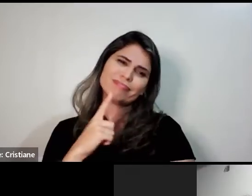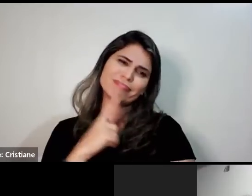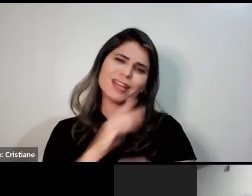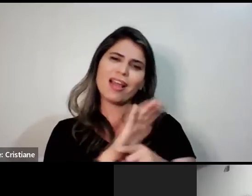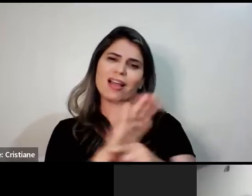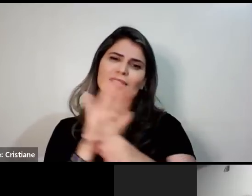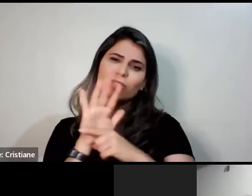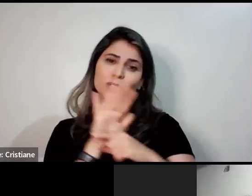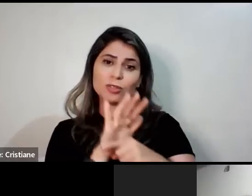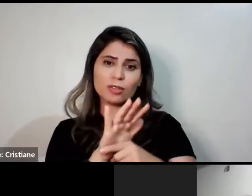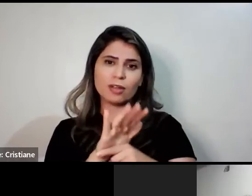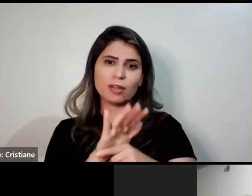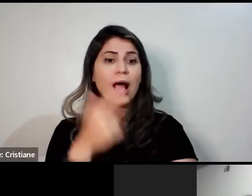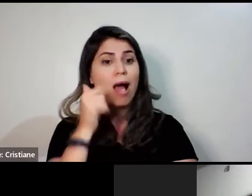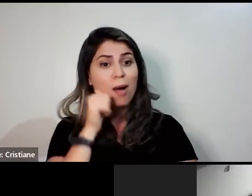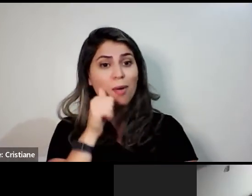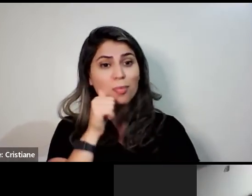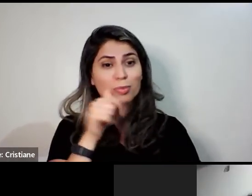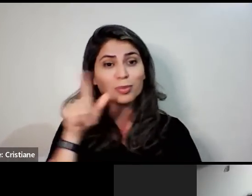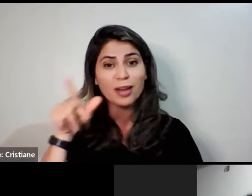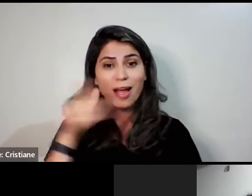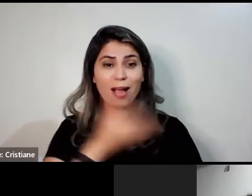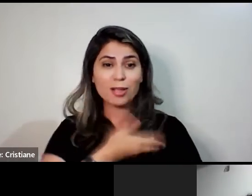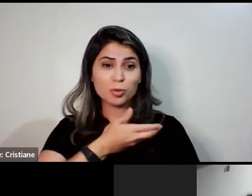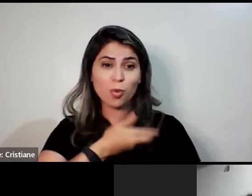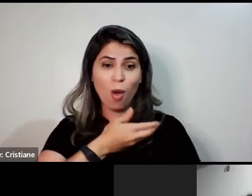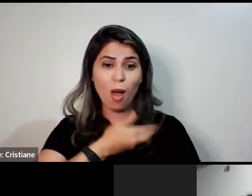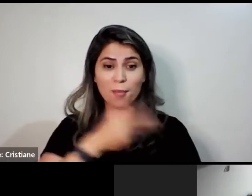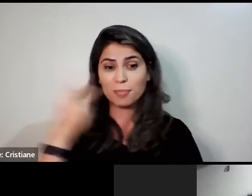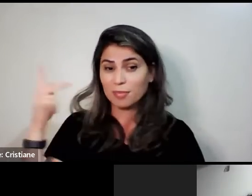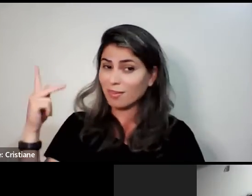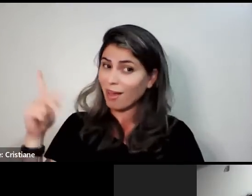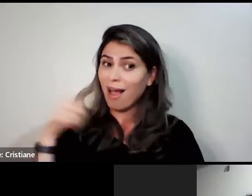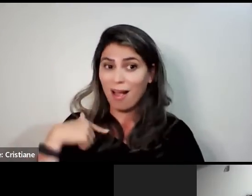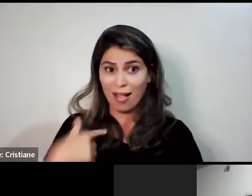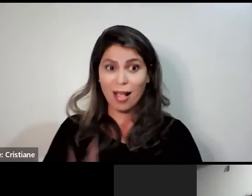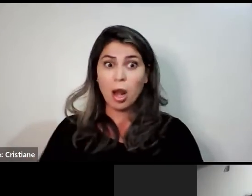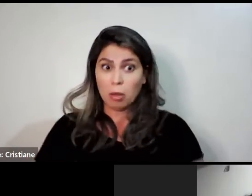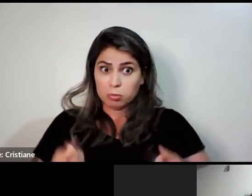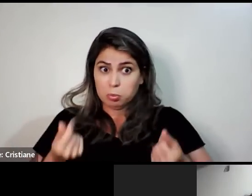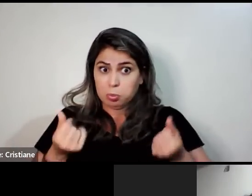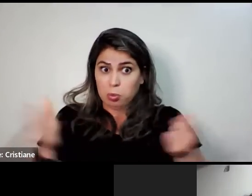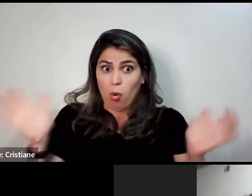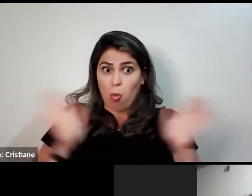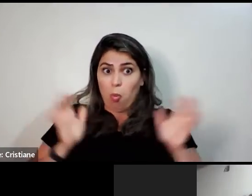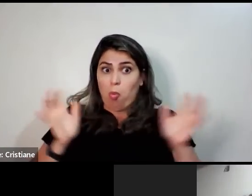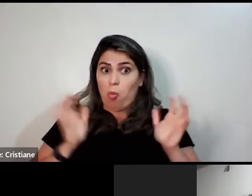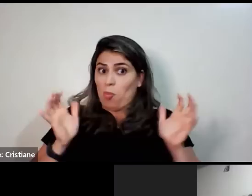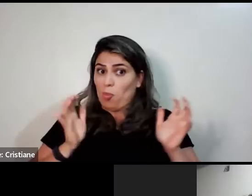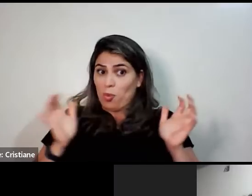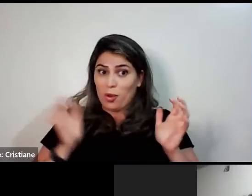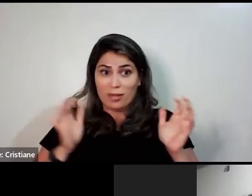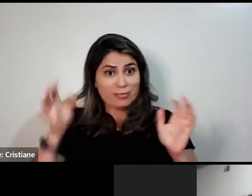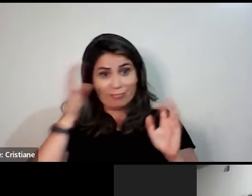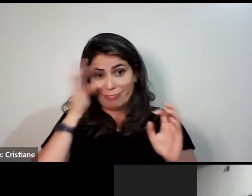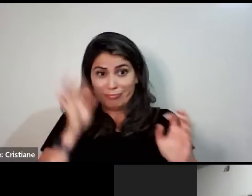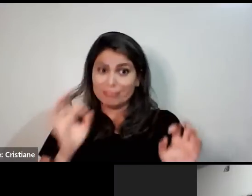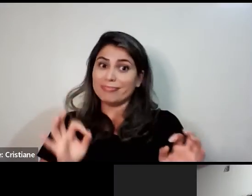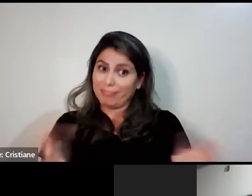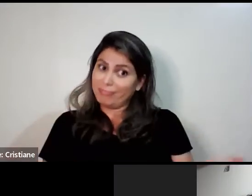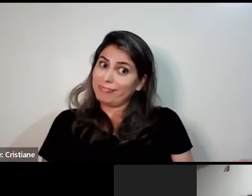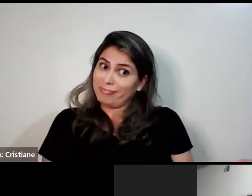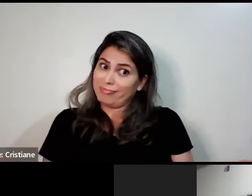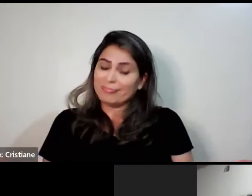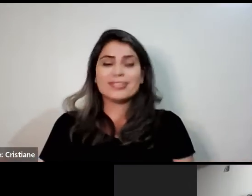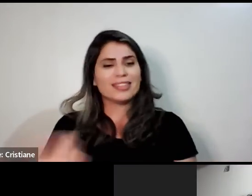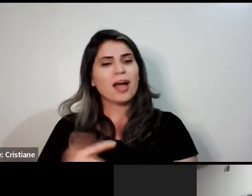Graça não é milionária, né? A Graça não, a sua amiga lá não é milionária, ela conseguiu adquirir, é um projeto acessível para todos nós,